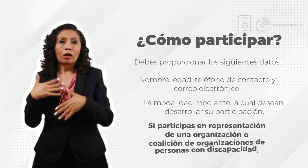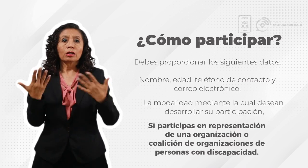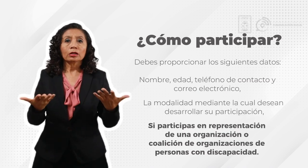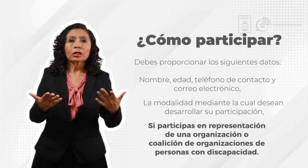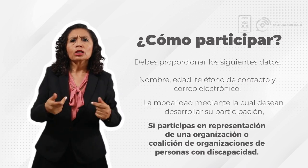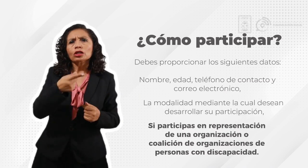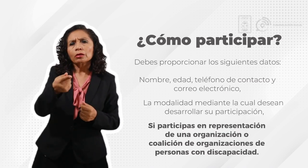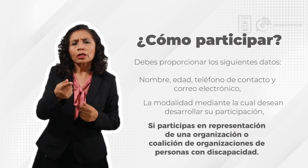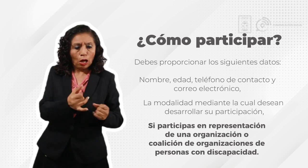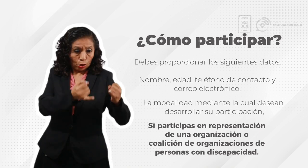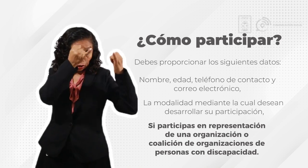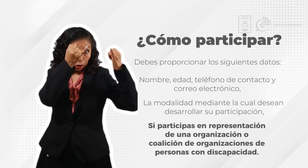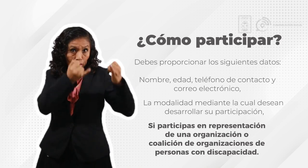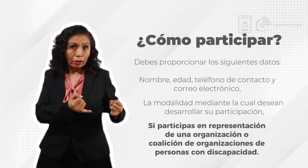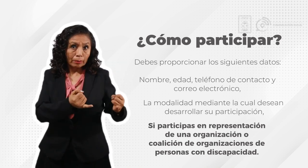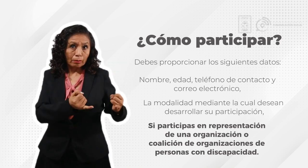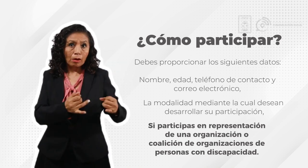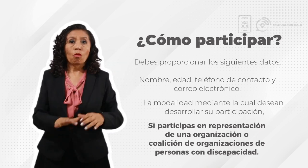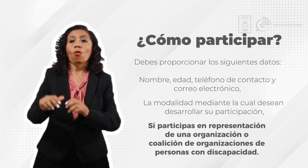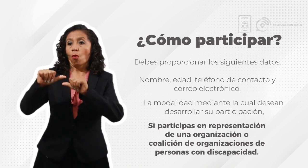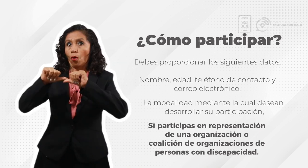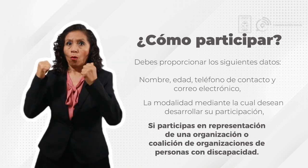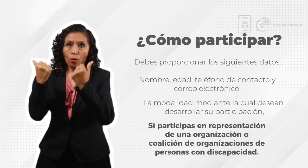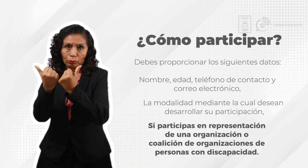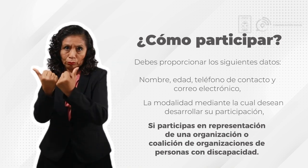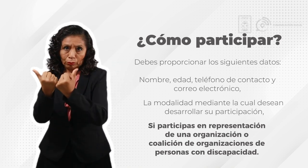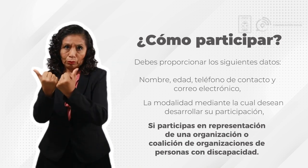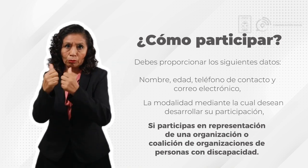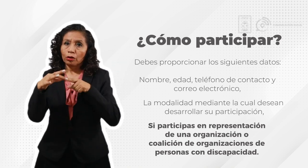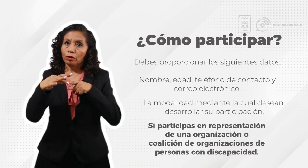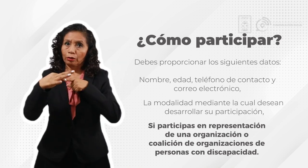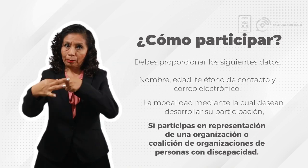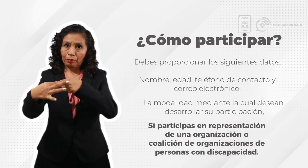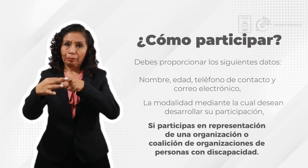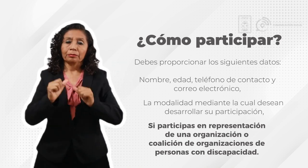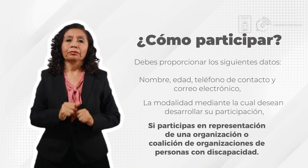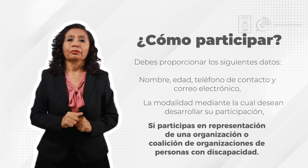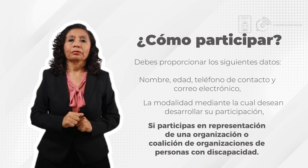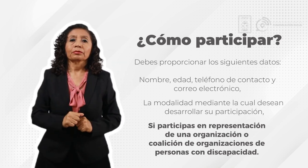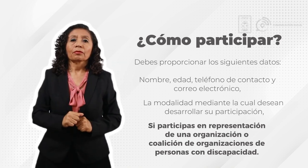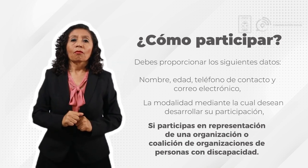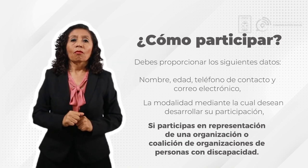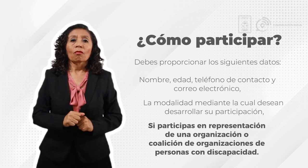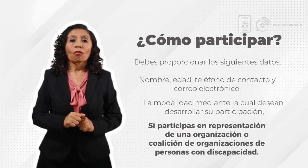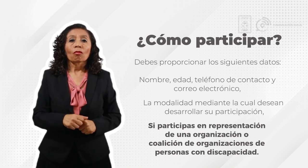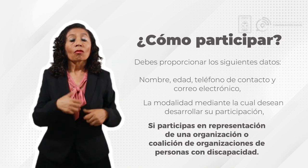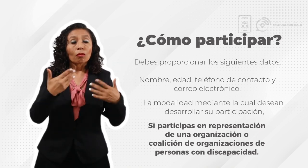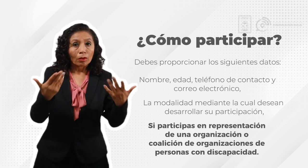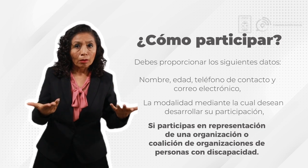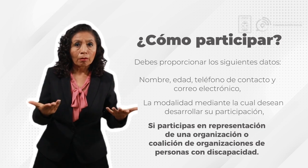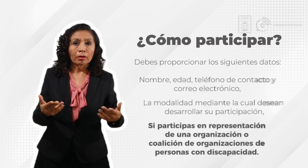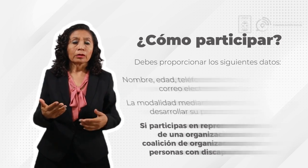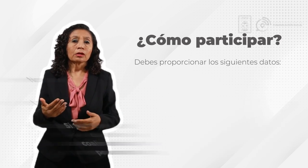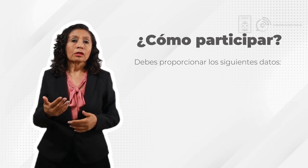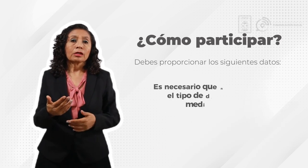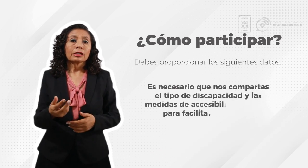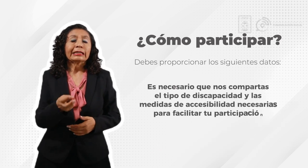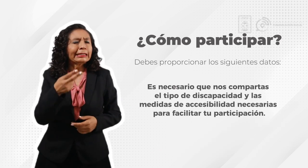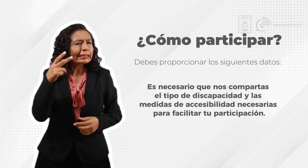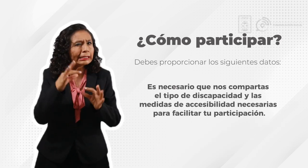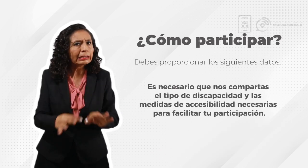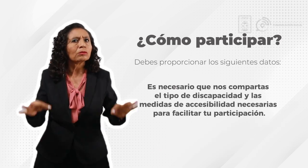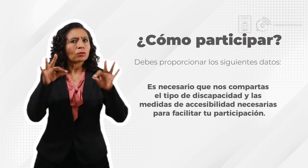indicar si participas en representación de una organización o coalición de organizaciones de personas con discapacidad.